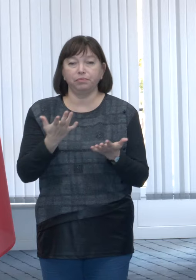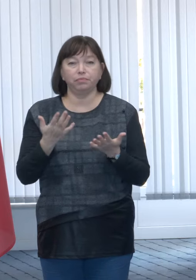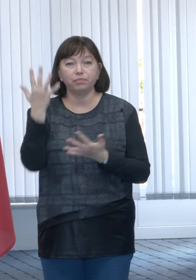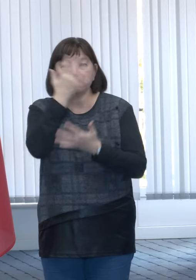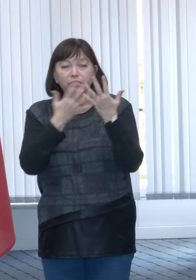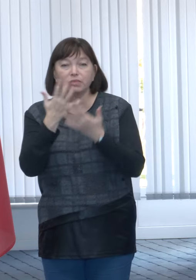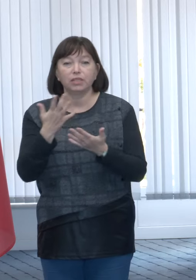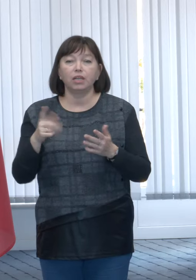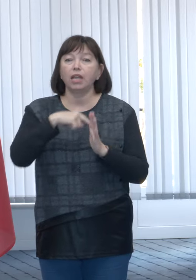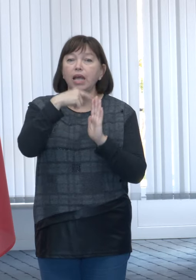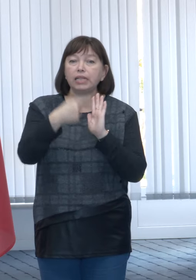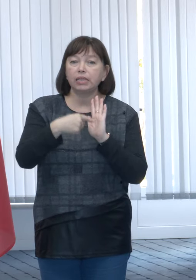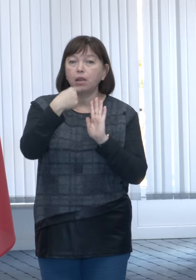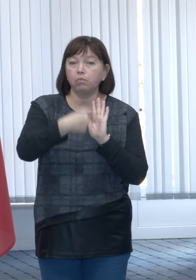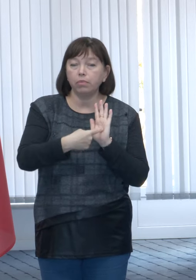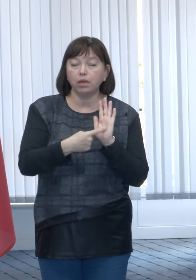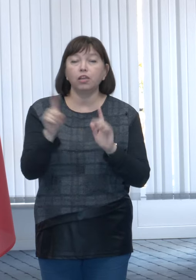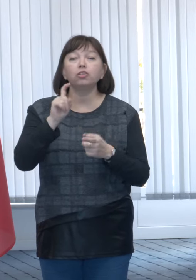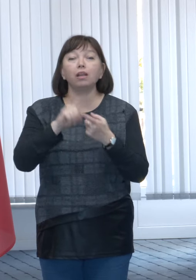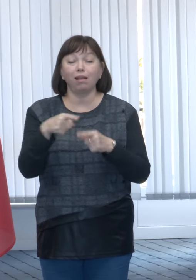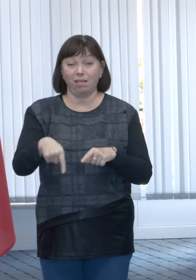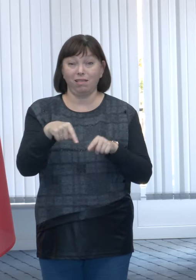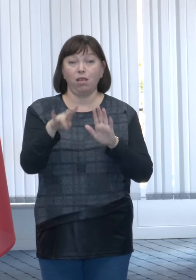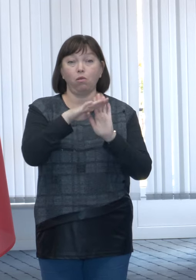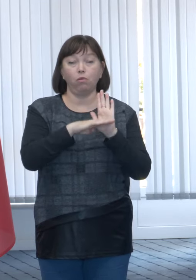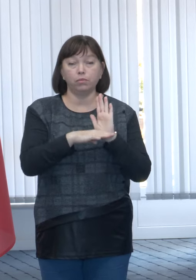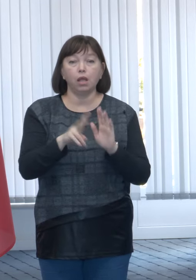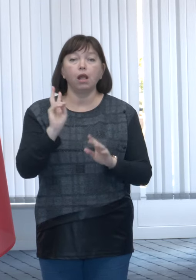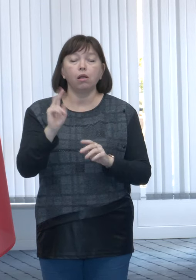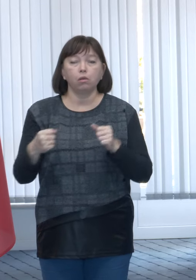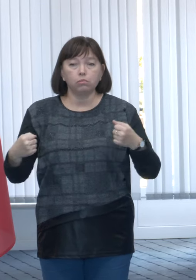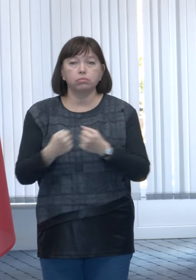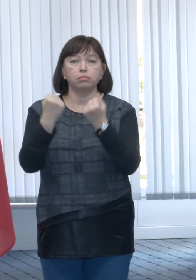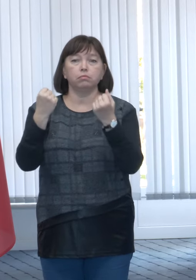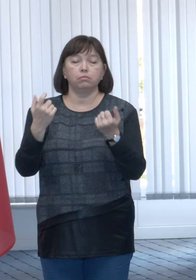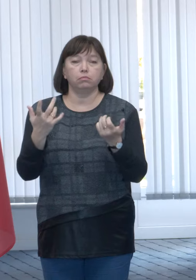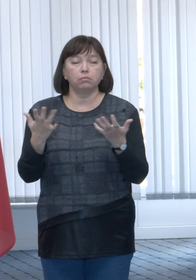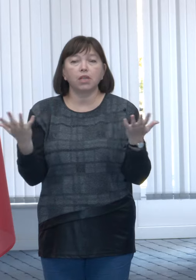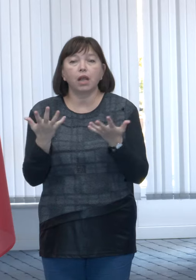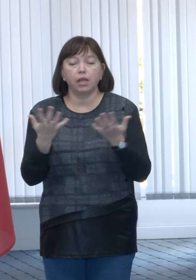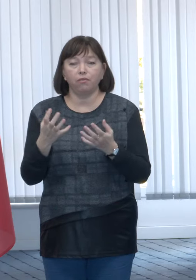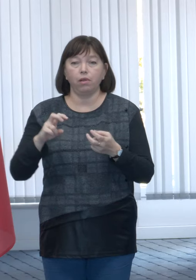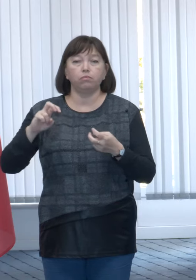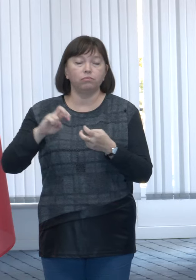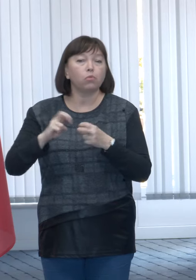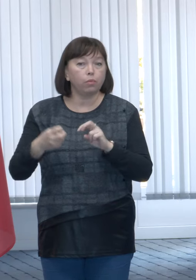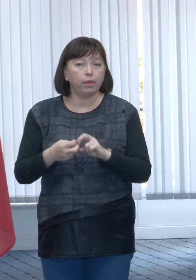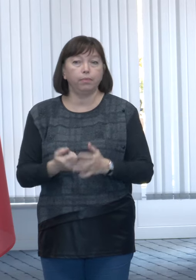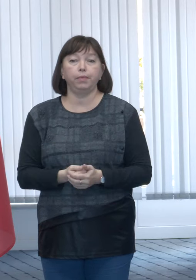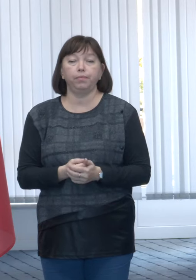întrebări vis-a-vis de programul de compensație, care s-au confruntat cu anumite dificultăți,